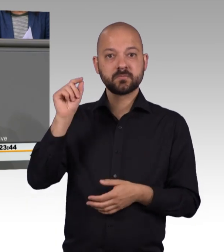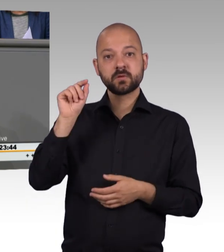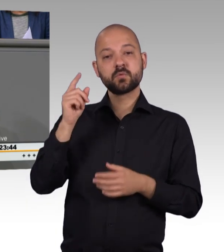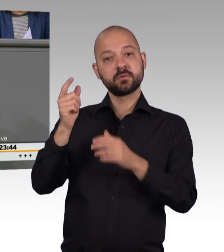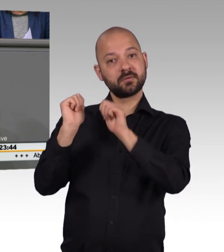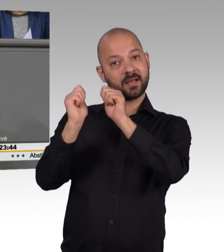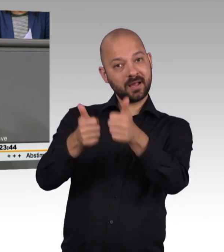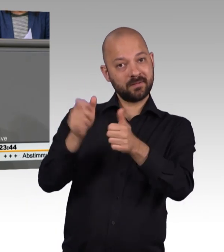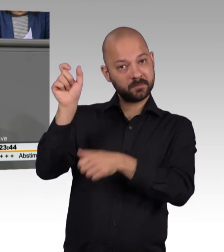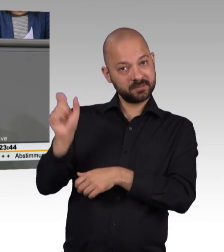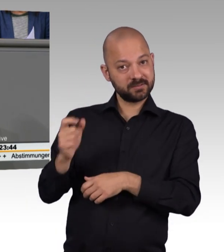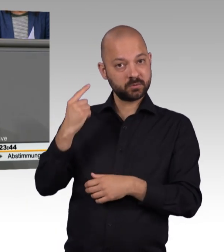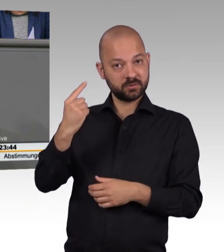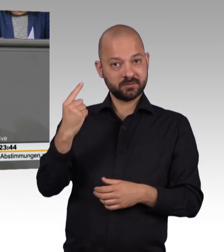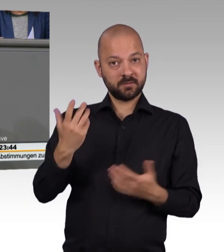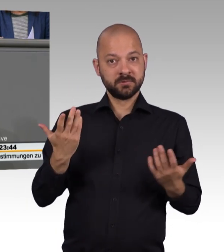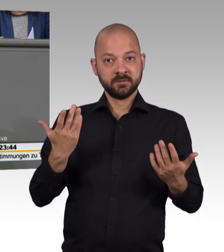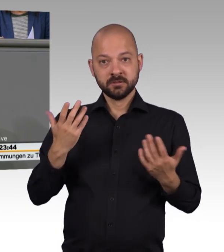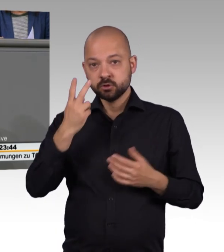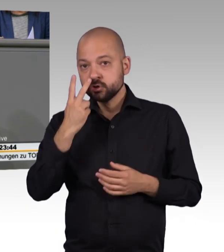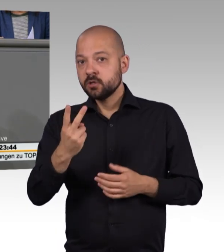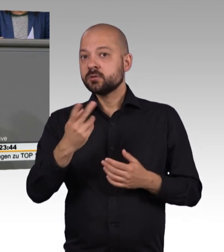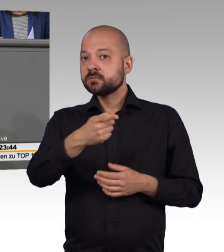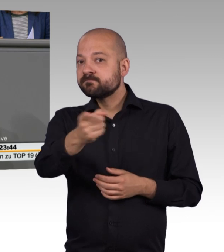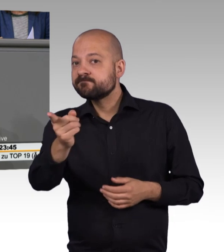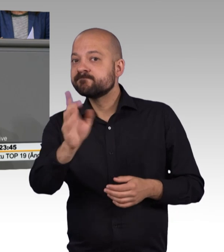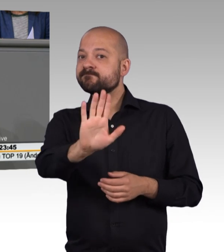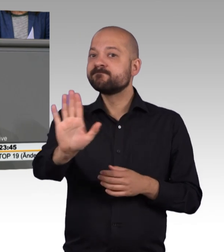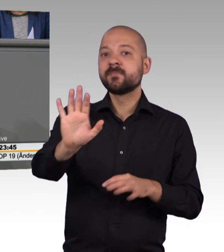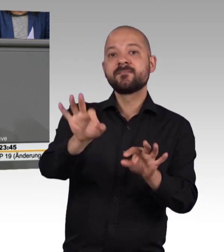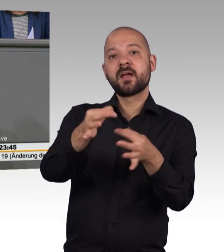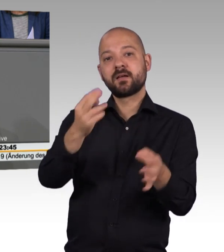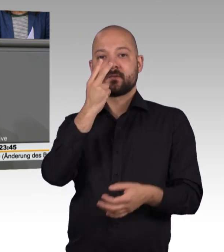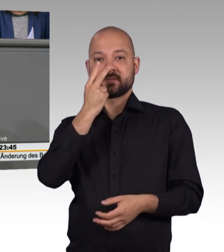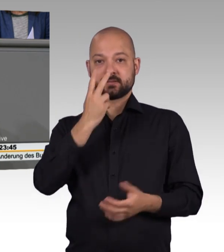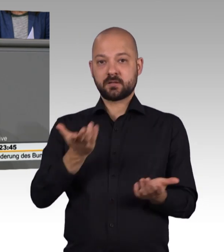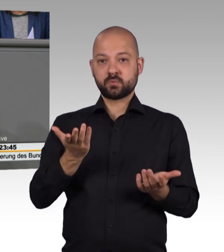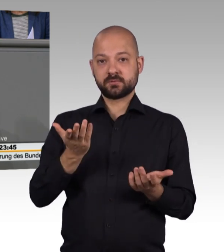einen in seinen Fähigkeiten beeinträchtigten Menschen nur schäbig für seine eigenen Interessen ausnutzt.